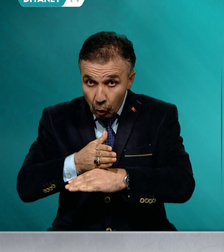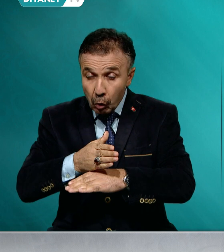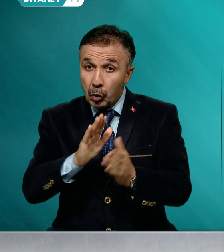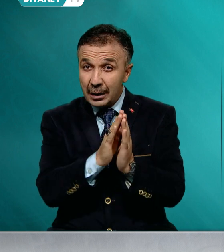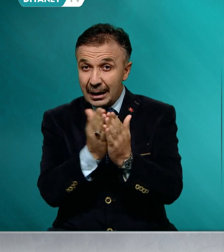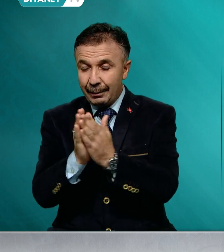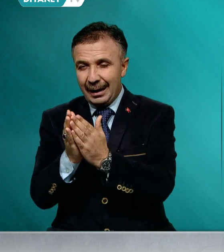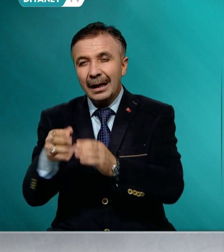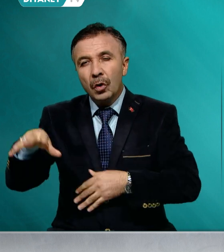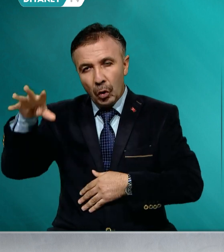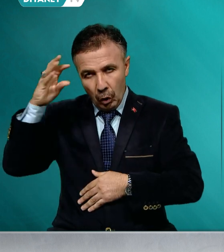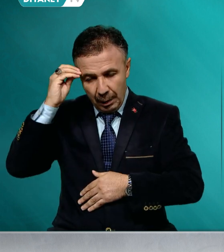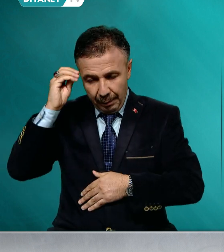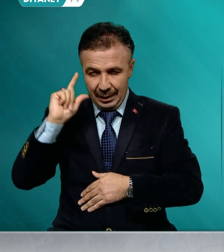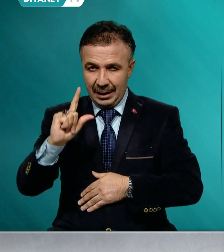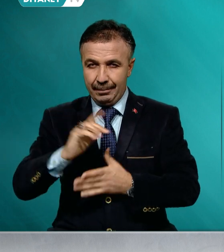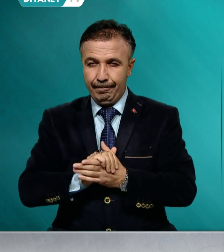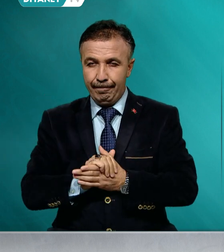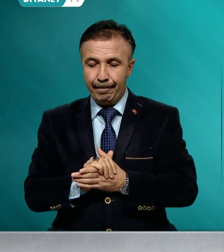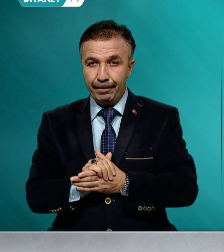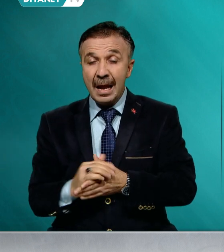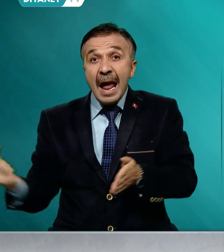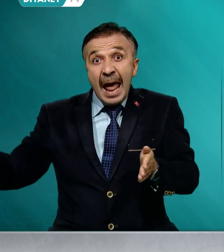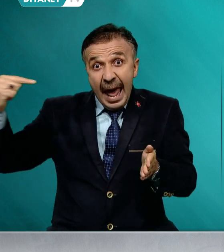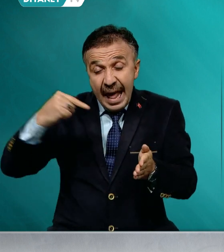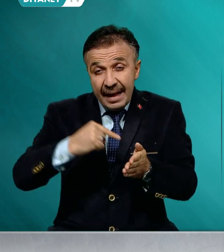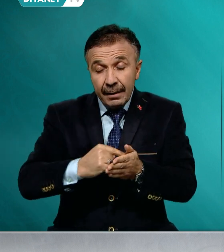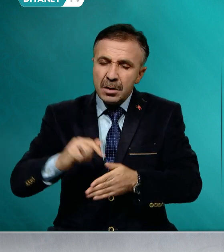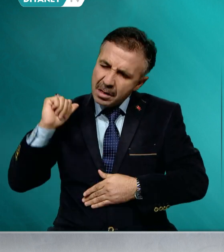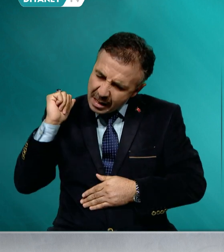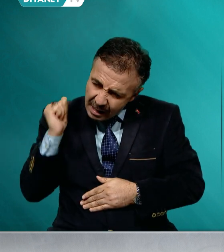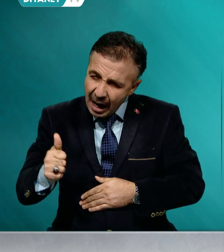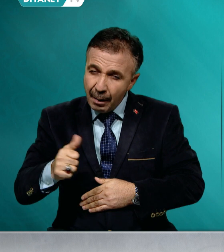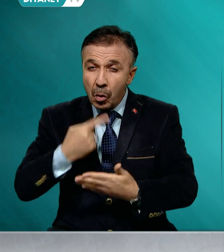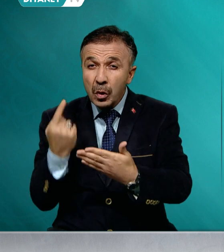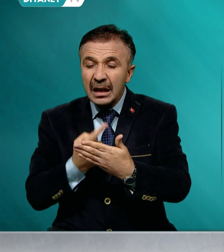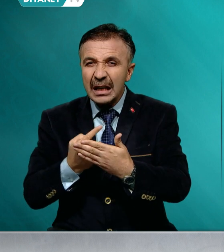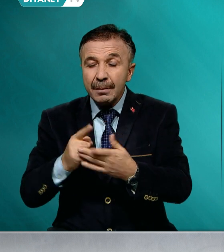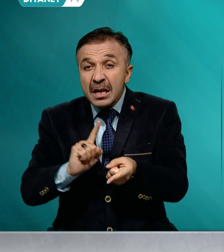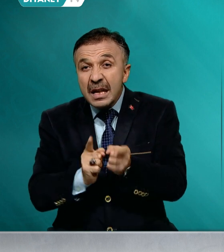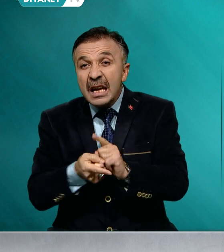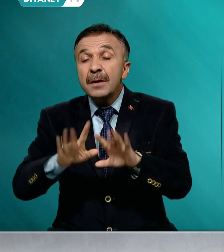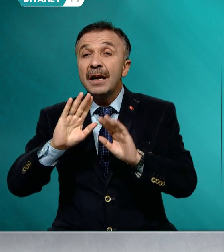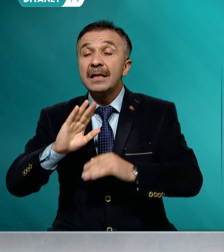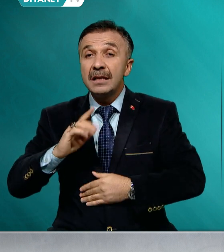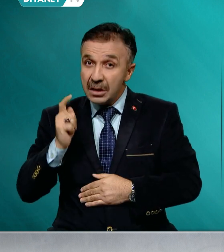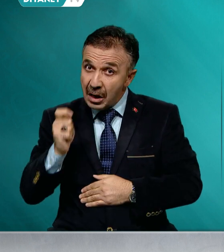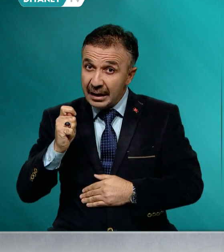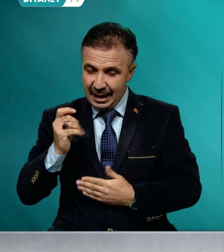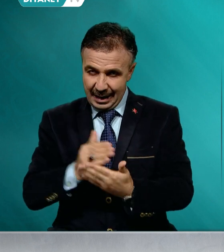Ölçümüz daima Kur'an-ı Kerim'in değişmez hakikatleri ve Peygamberimizin